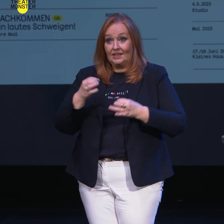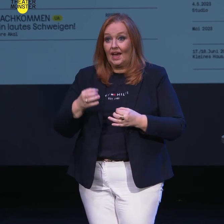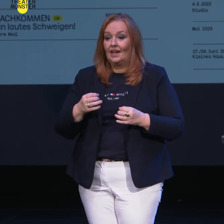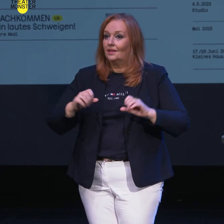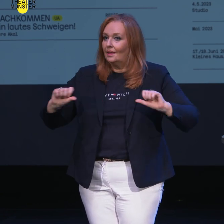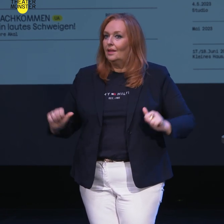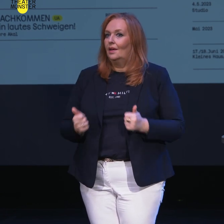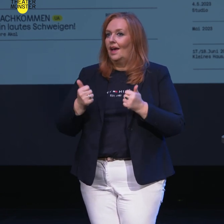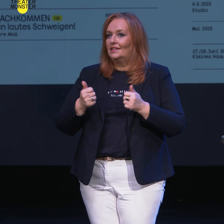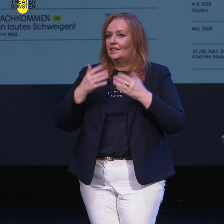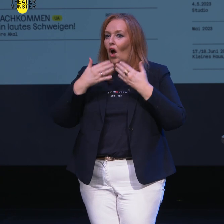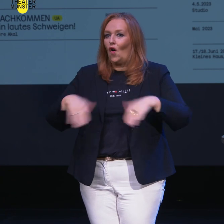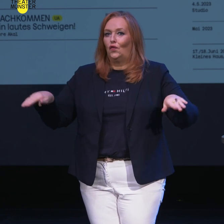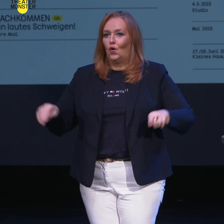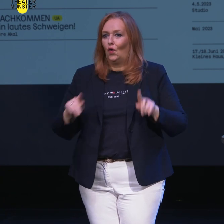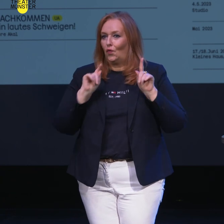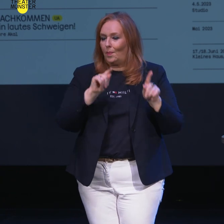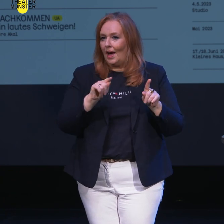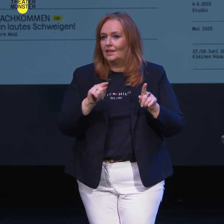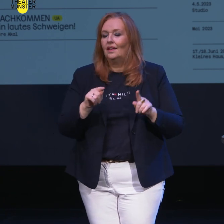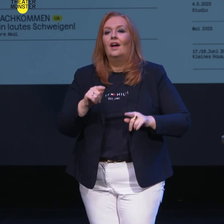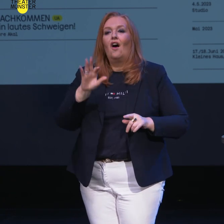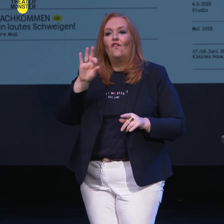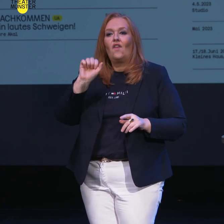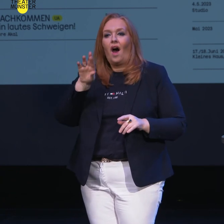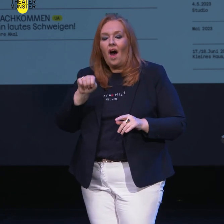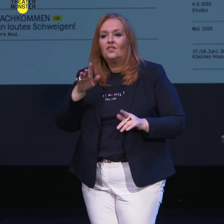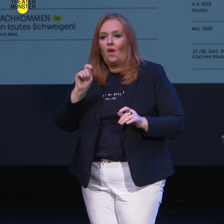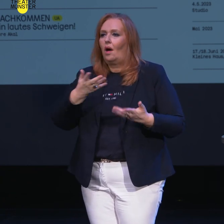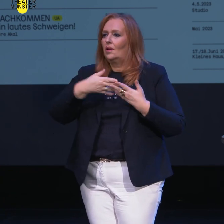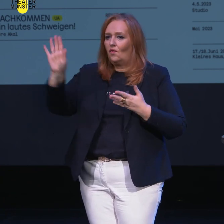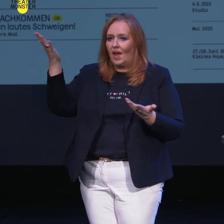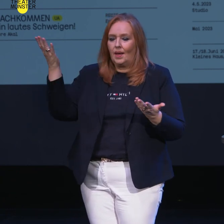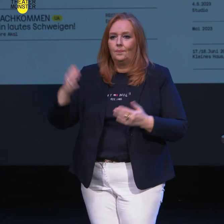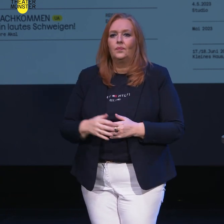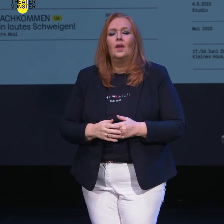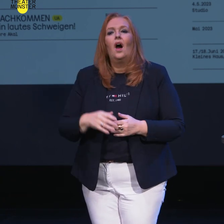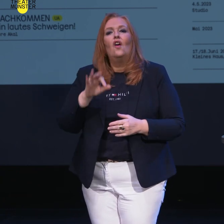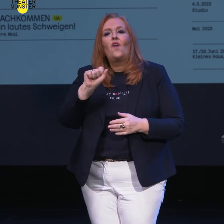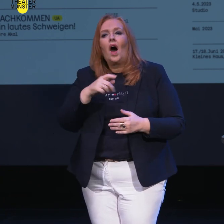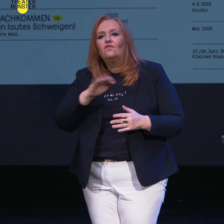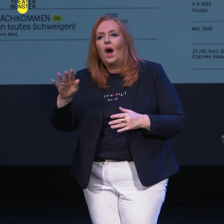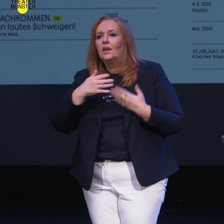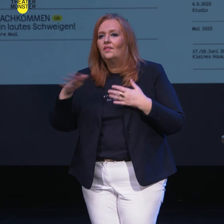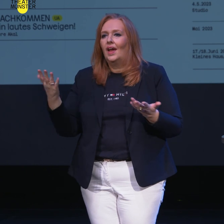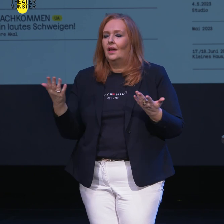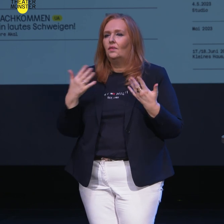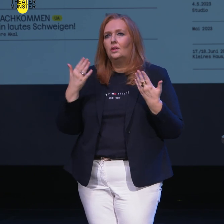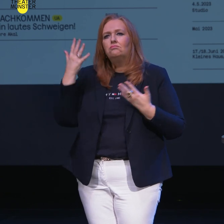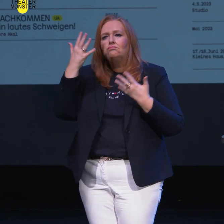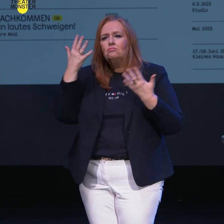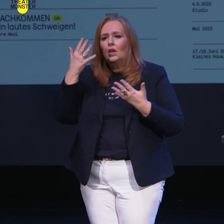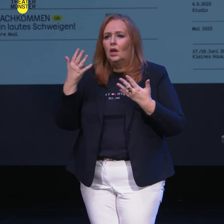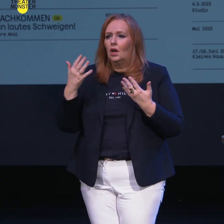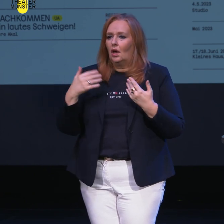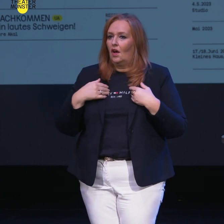Uraufführung dieser beiden Hausautorinnen geben mit dem Stück Farn, Farn Away. Farn, Farn Away ist ein dystopisches Stück, in